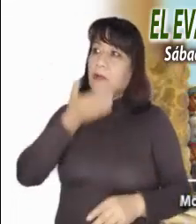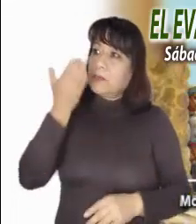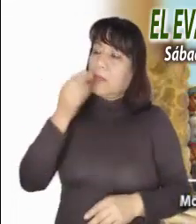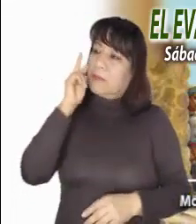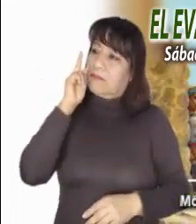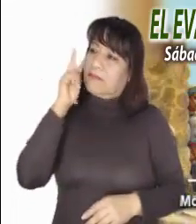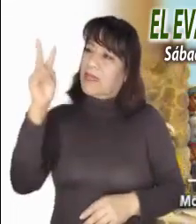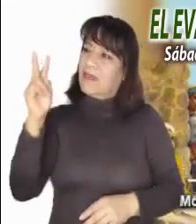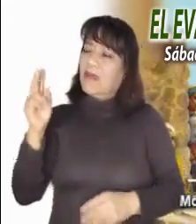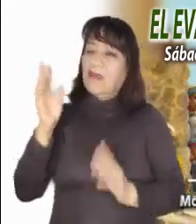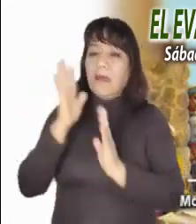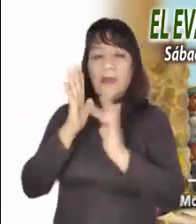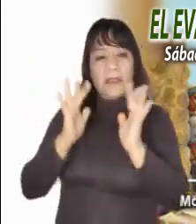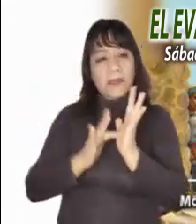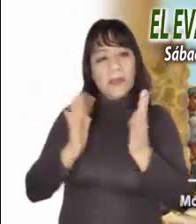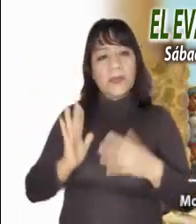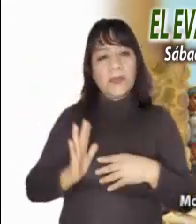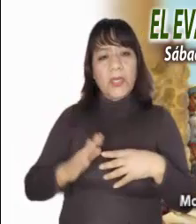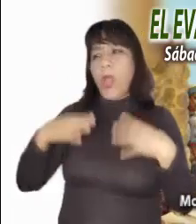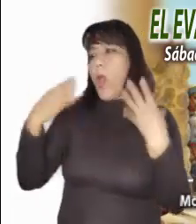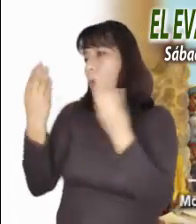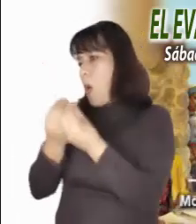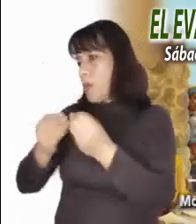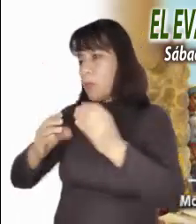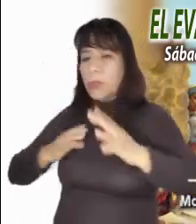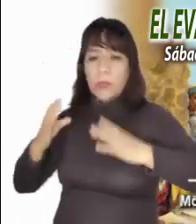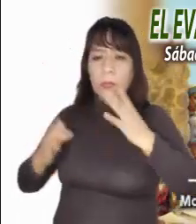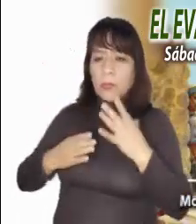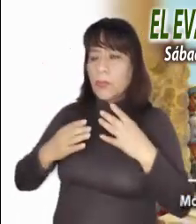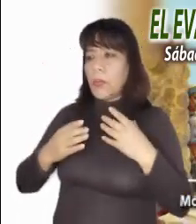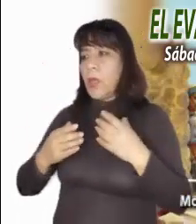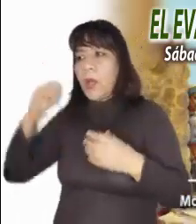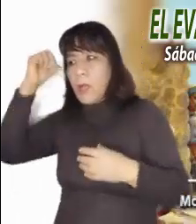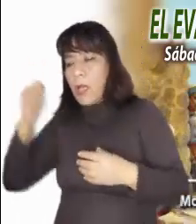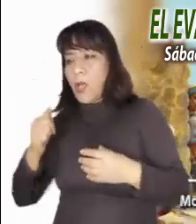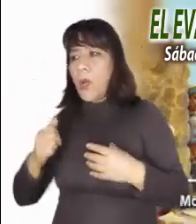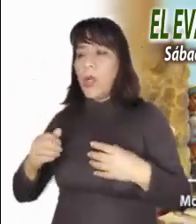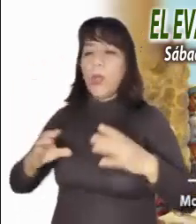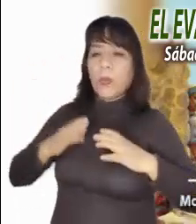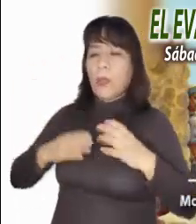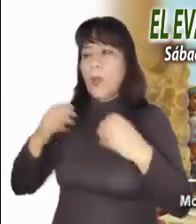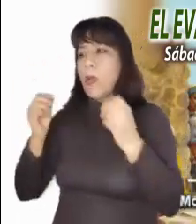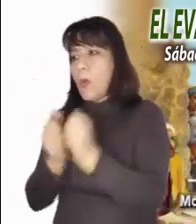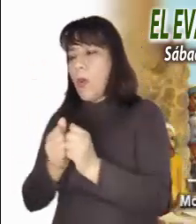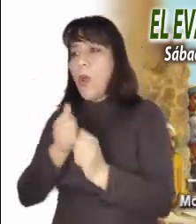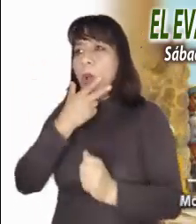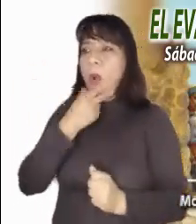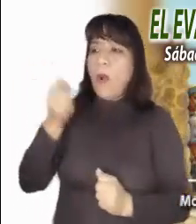Jesús compartiendo con pecadores y conviviendo con hombres y mujeres de dudosa reputación.